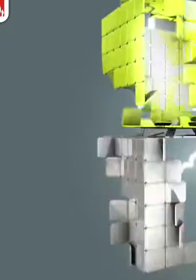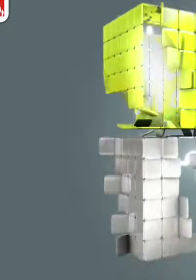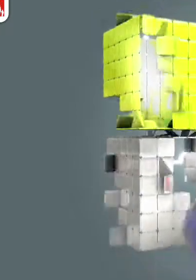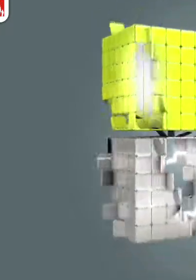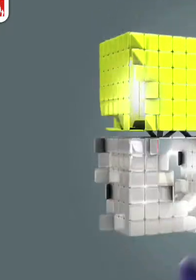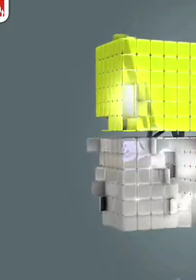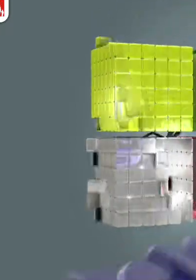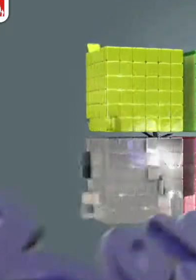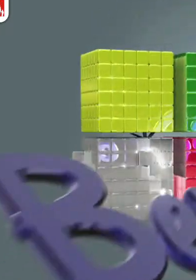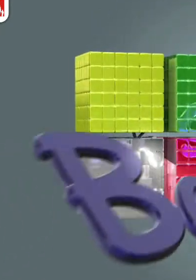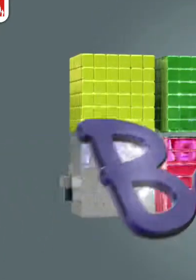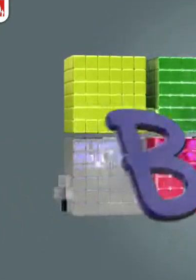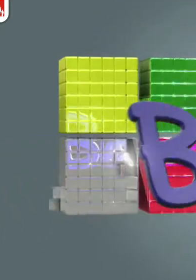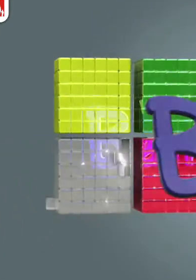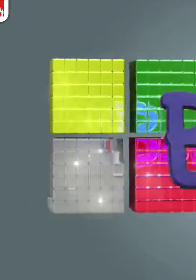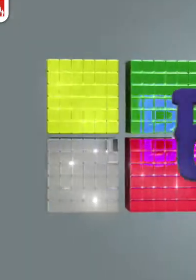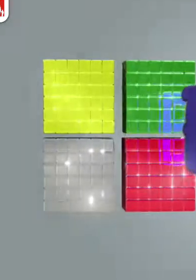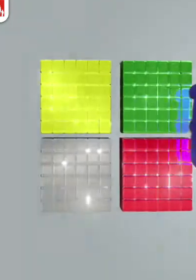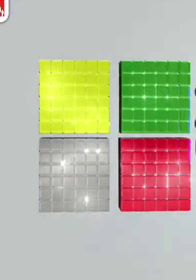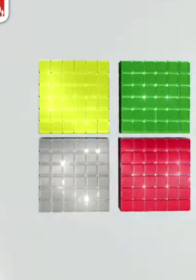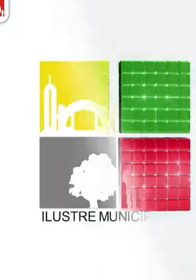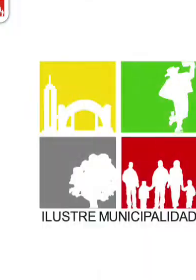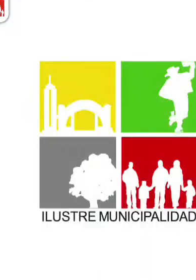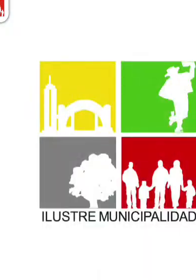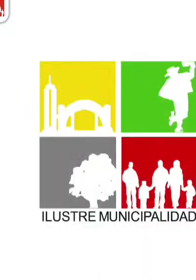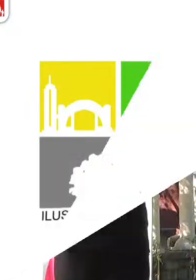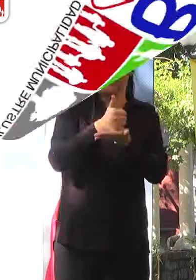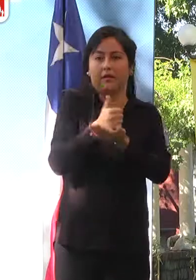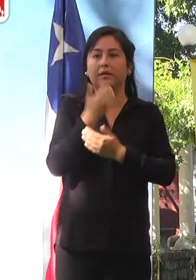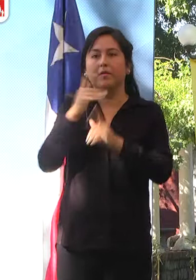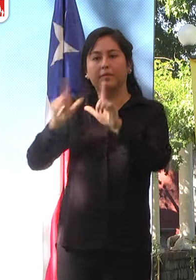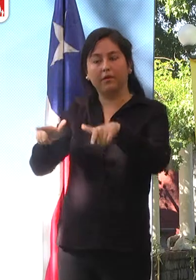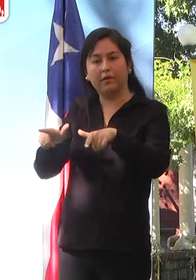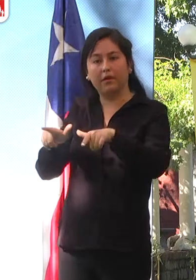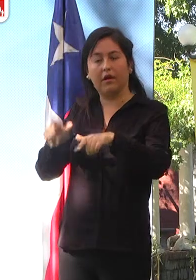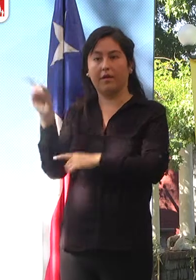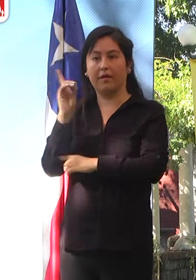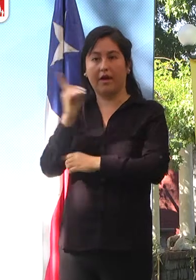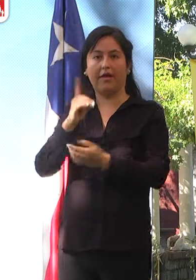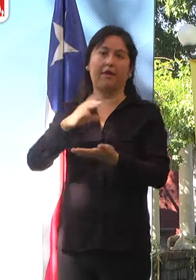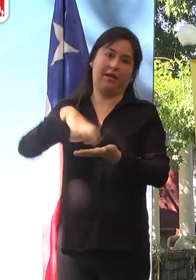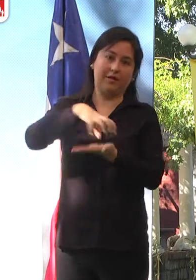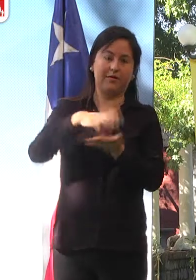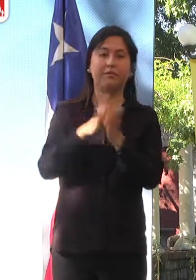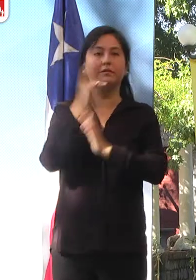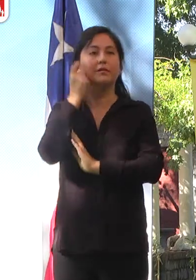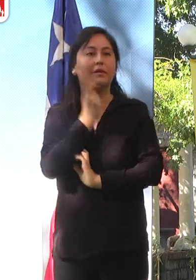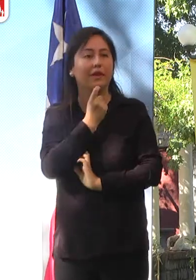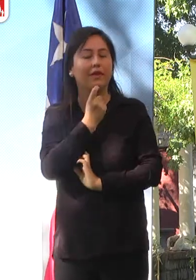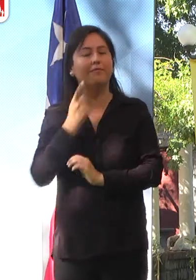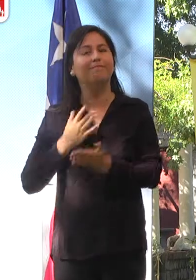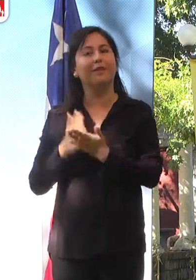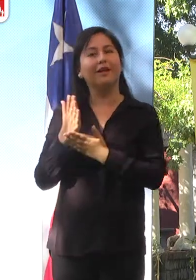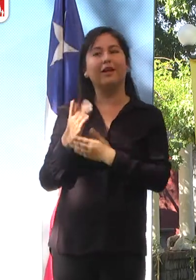Yo quiero ser muy breve, quiero agradecerle a la alcaldesa, agradecerle a la oficina de la discapacidad de la comuna de San Bernardo, que de